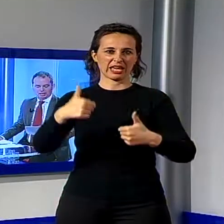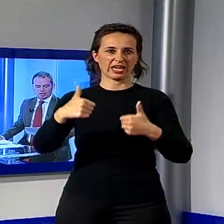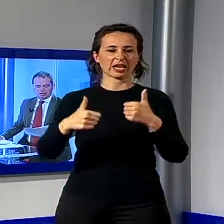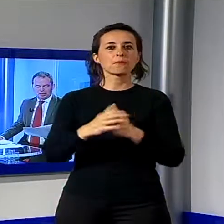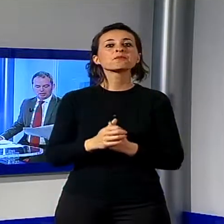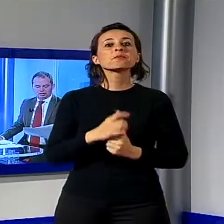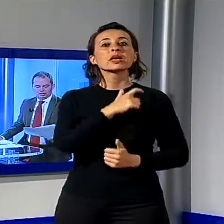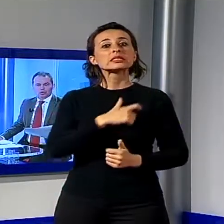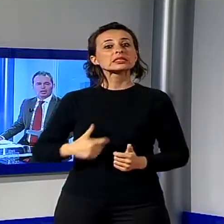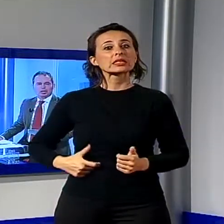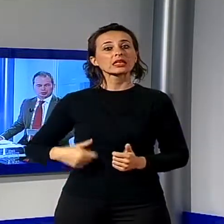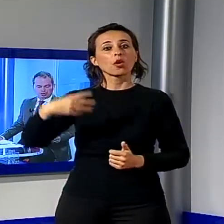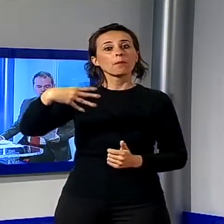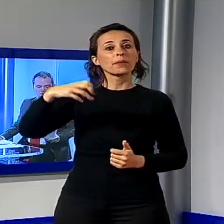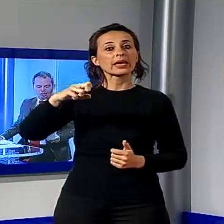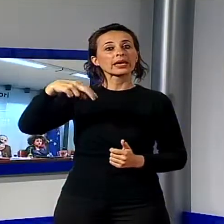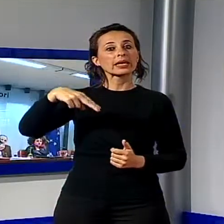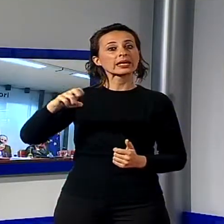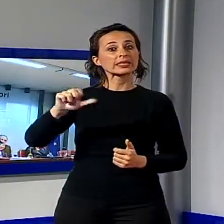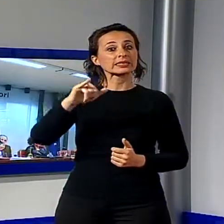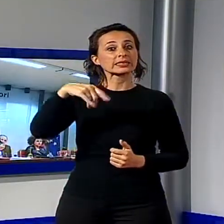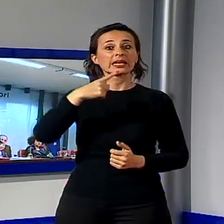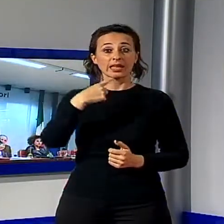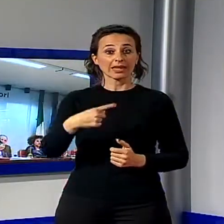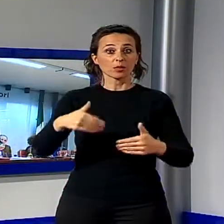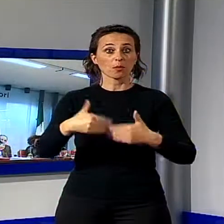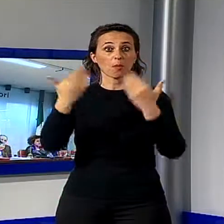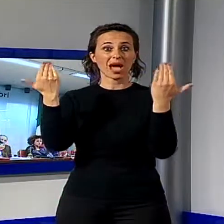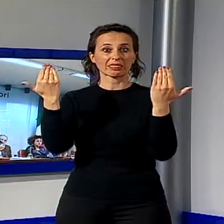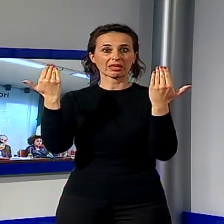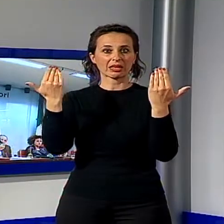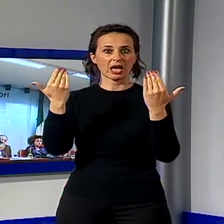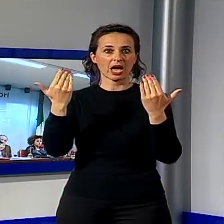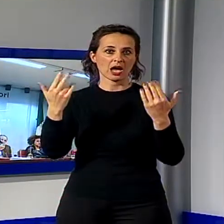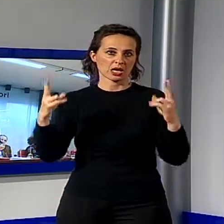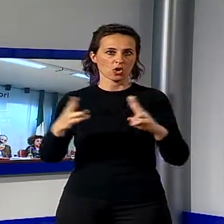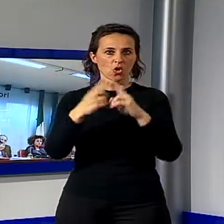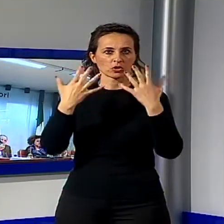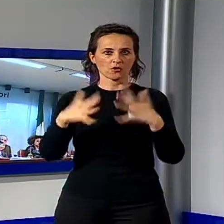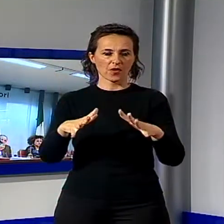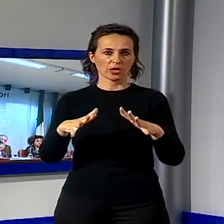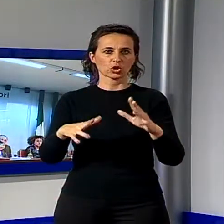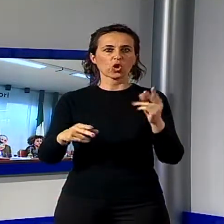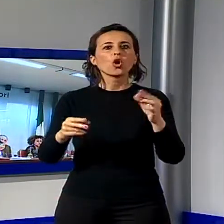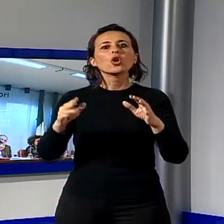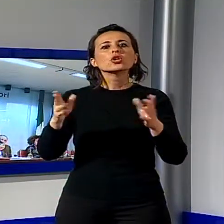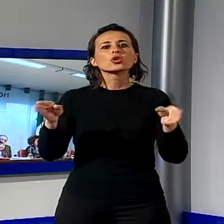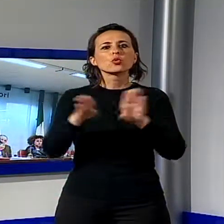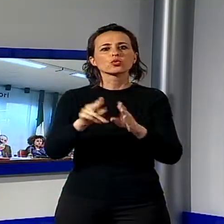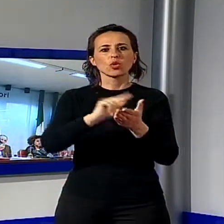Stamani in regione, ha detto il sindaco, abbiamo ottenuto la sospensione temporanea del piano di chiusura degli uffici postali da parte di poste. In